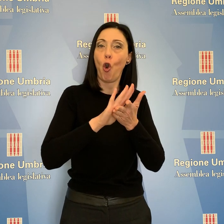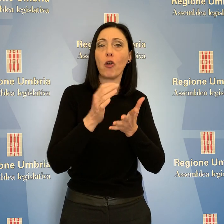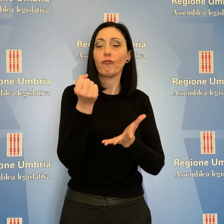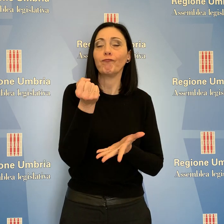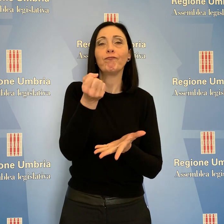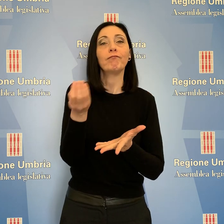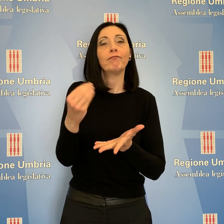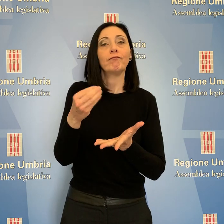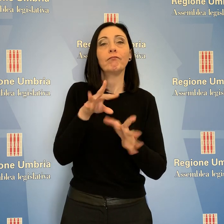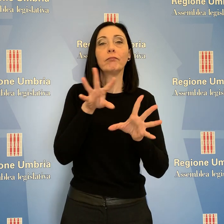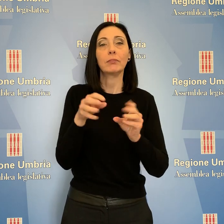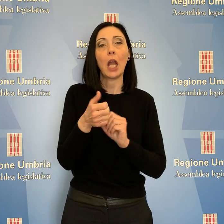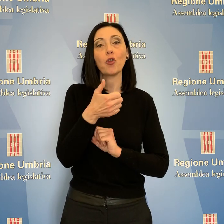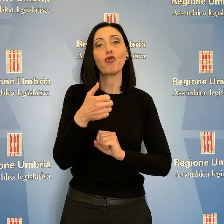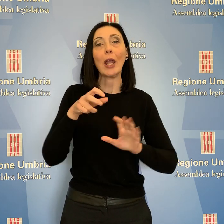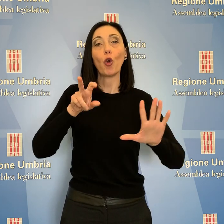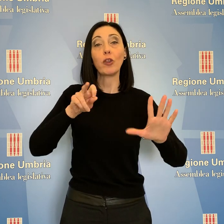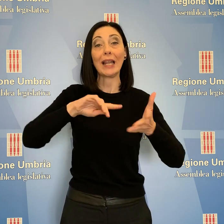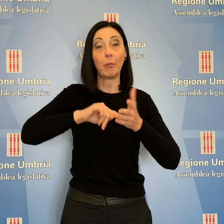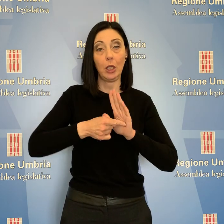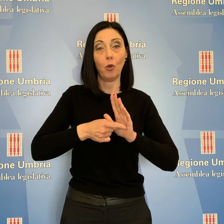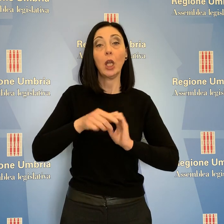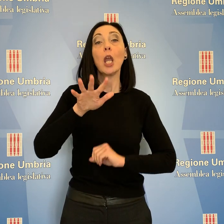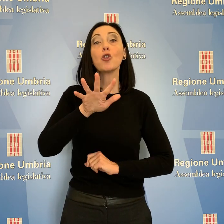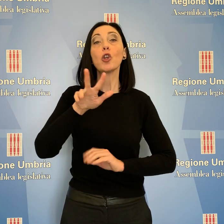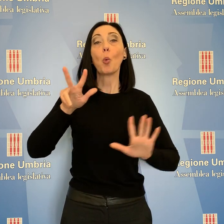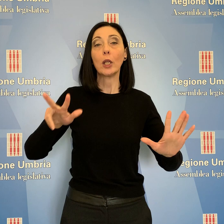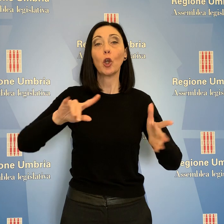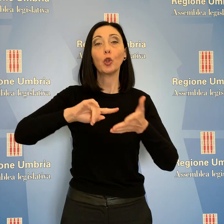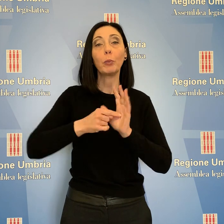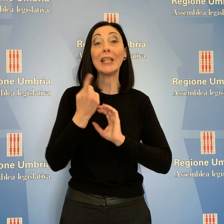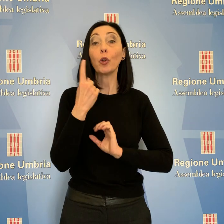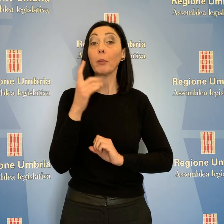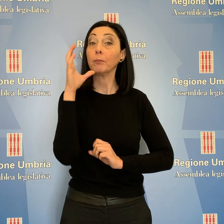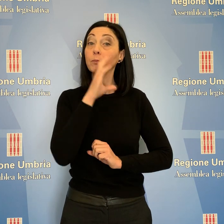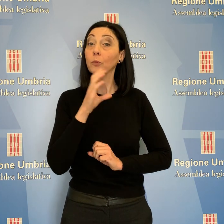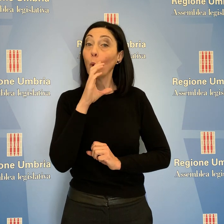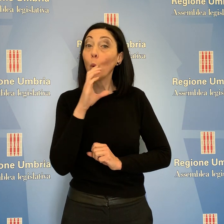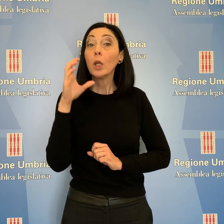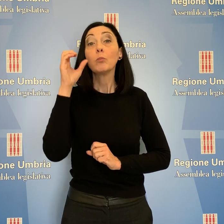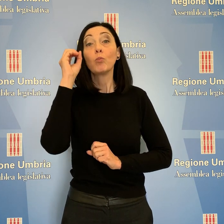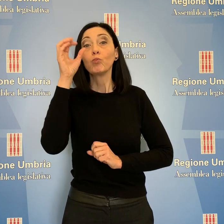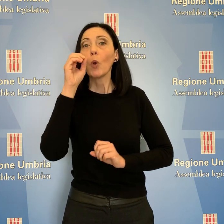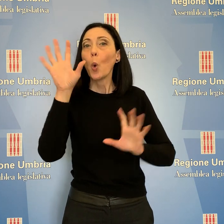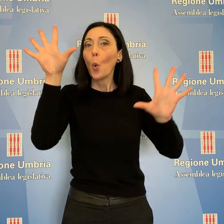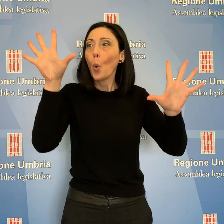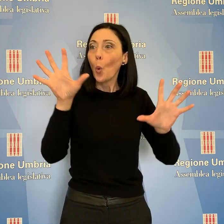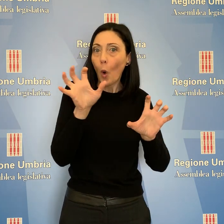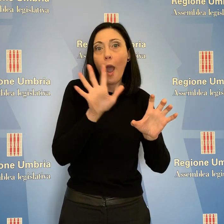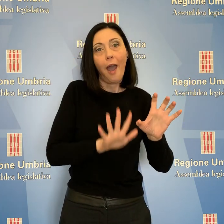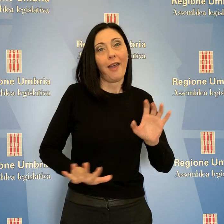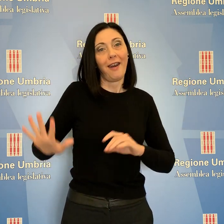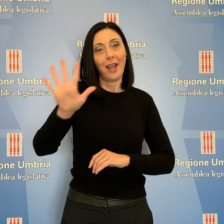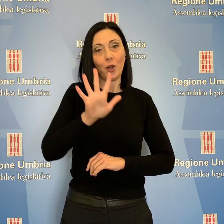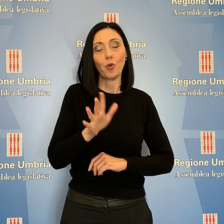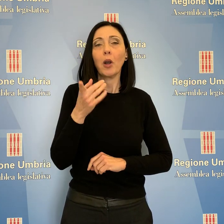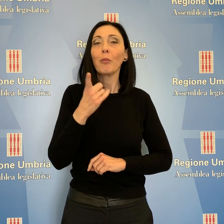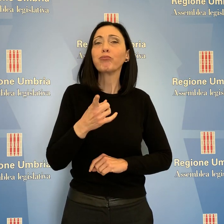complessivi 180 milioni. 58 milioni per gli attrattori turistico-culturali dell'intera regione, oasi,